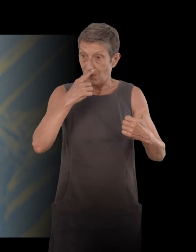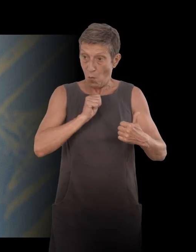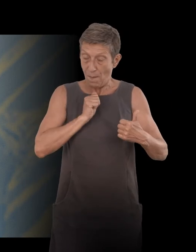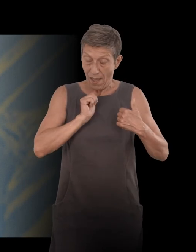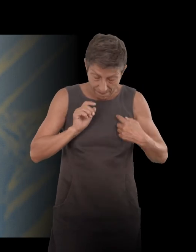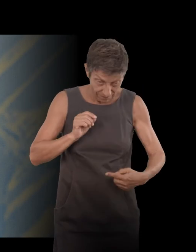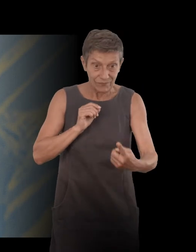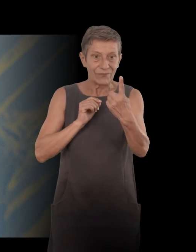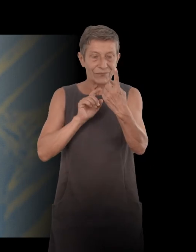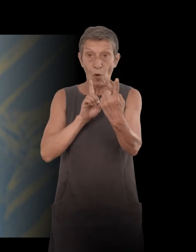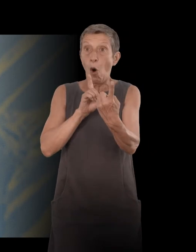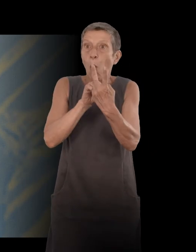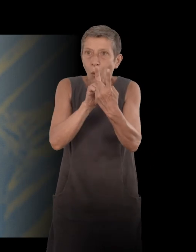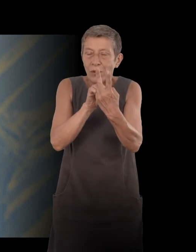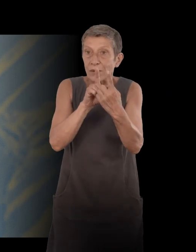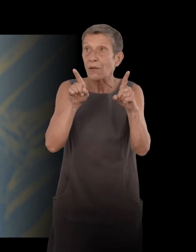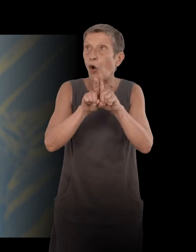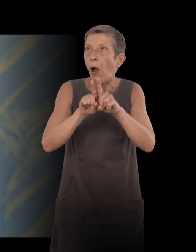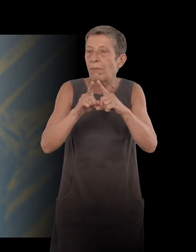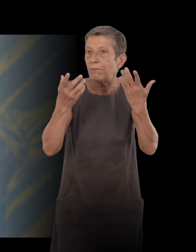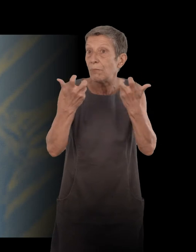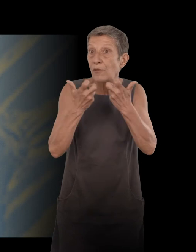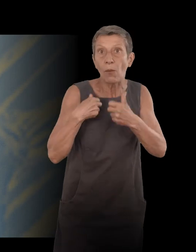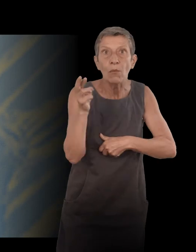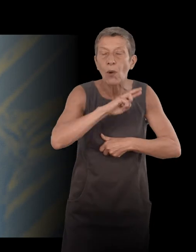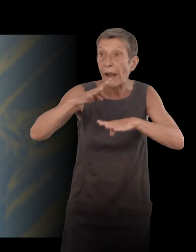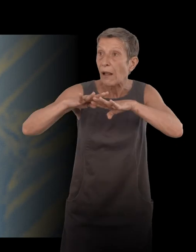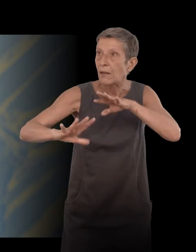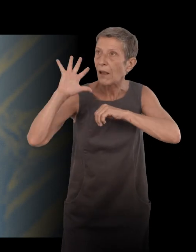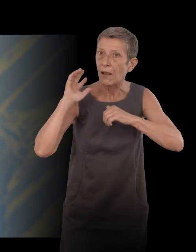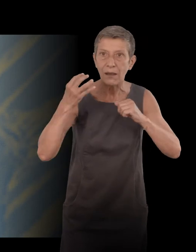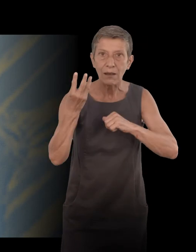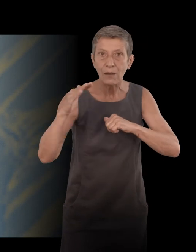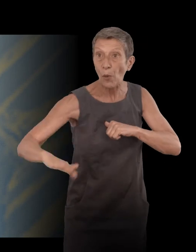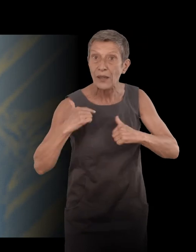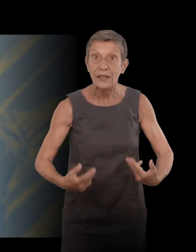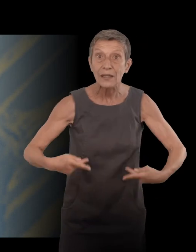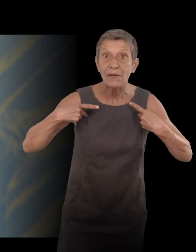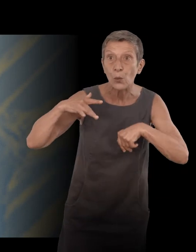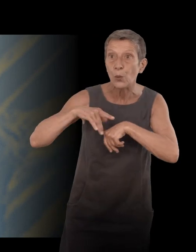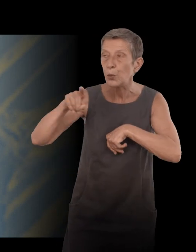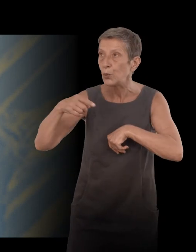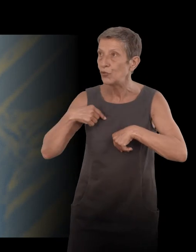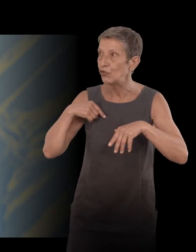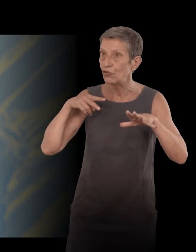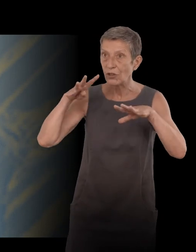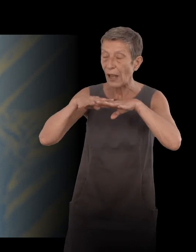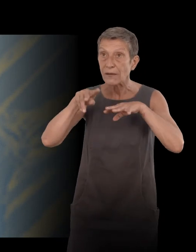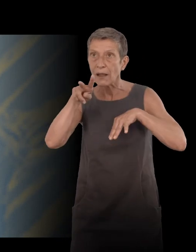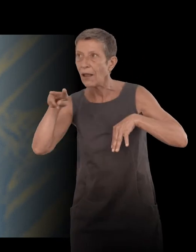dans le quartier de son enfance. On revoit des visages, on... On rencontre quelque chose de